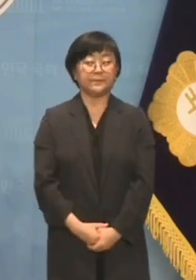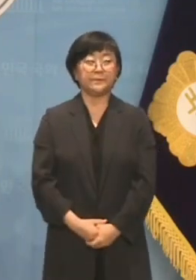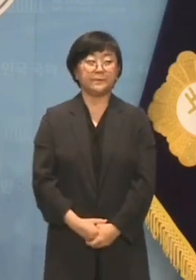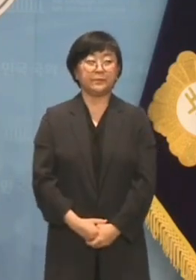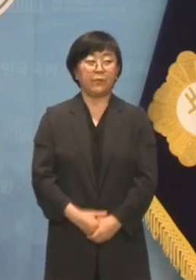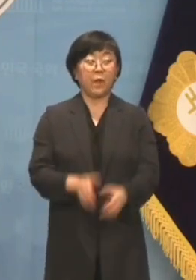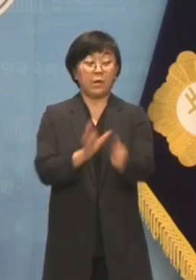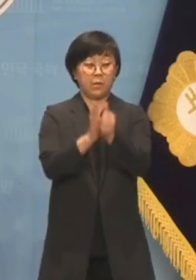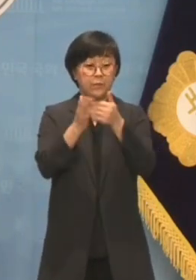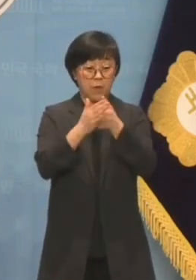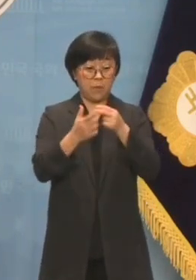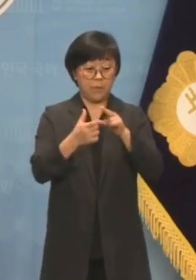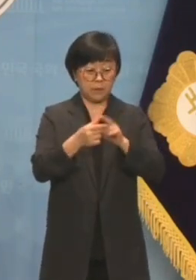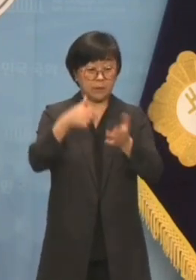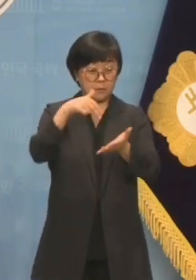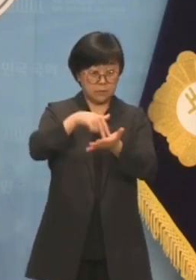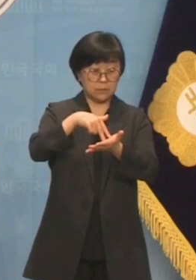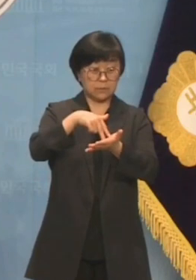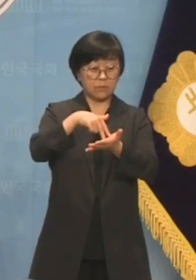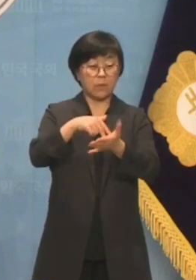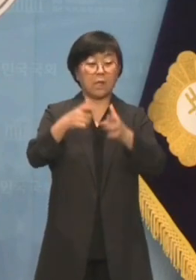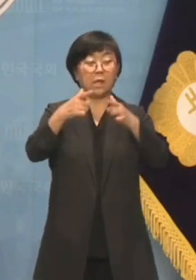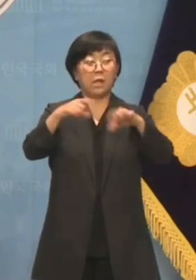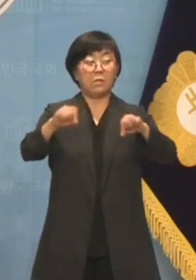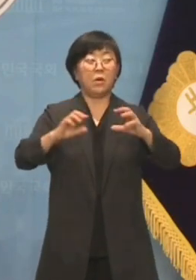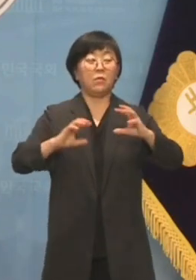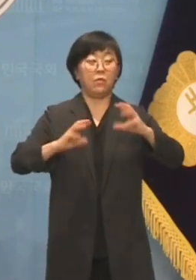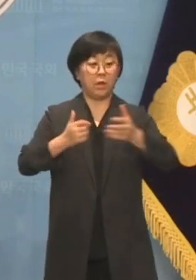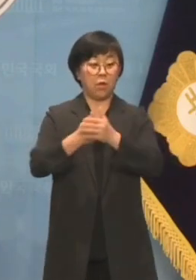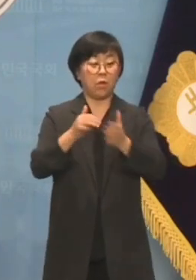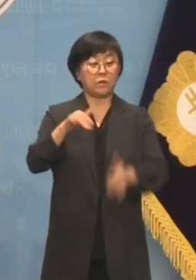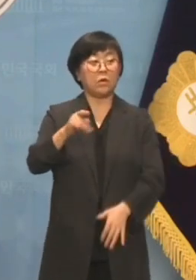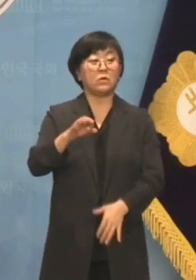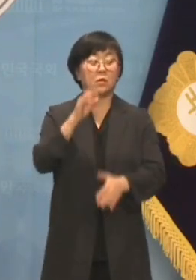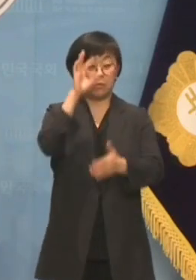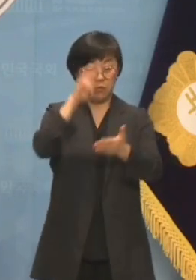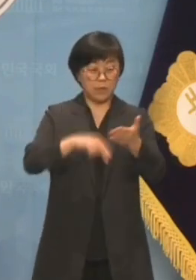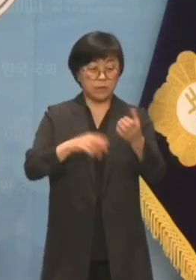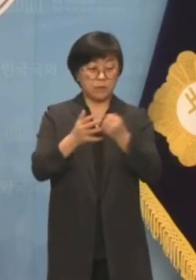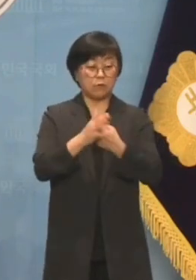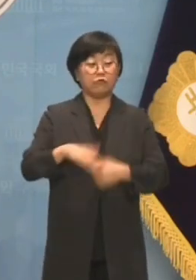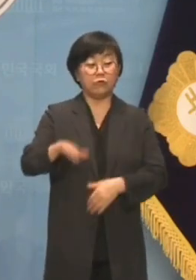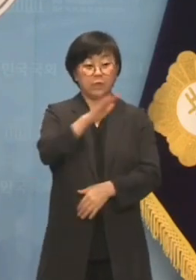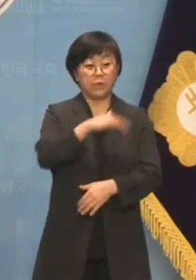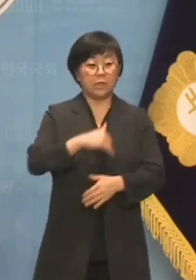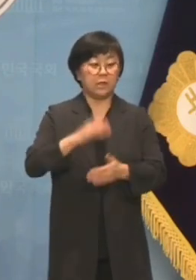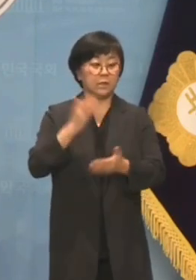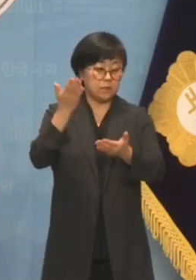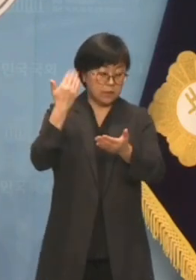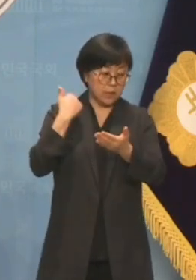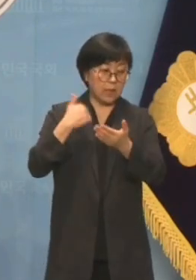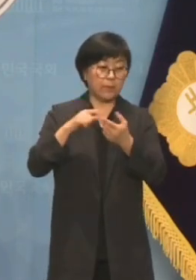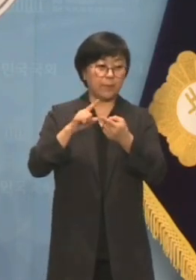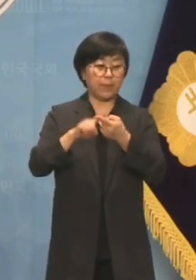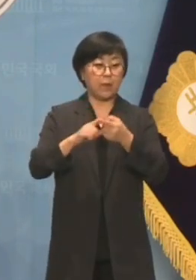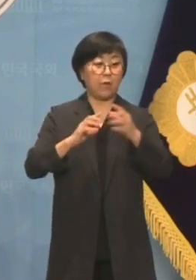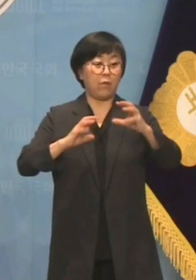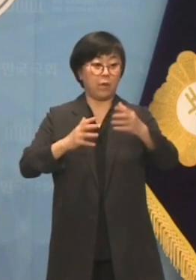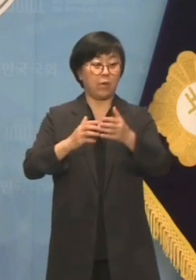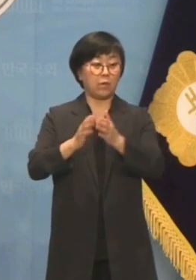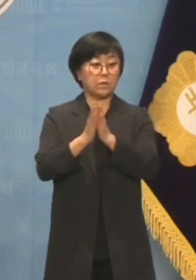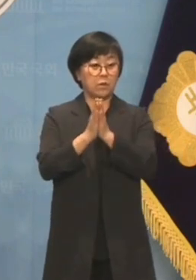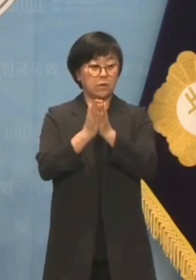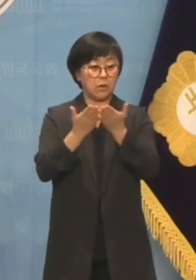협력 파트너의 입장에서 일본 외교 청소를 보았을 때 우리는 지난 시기의 외교